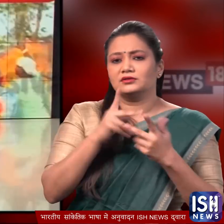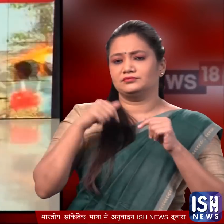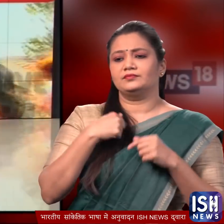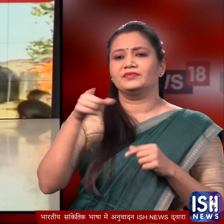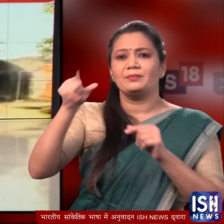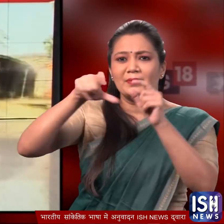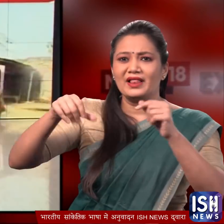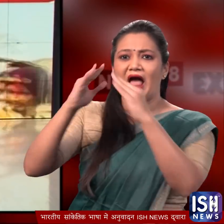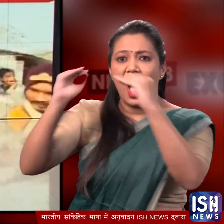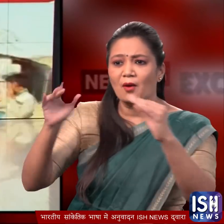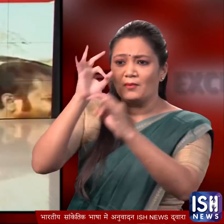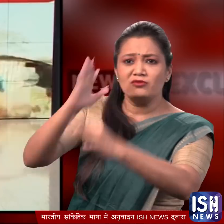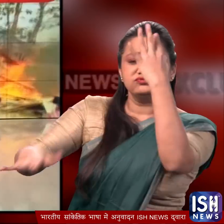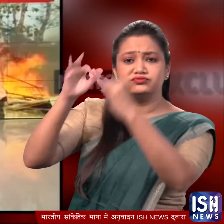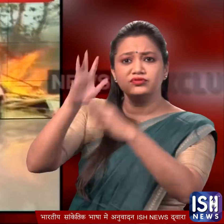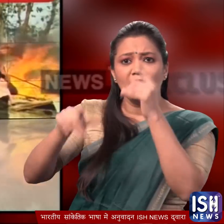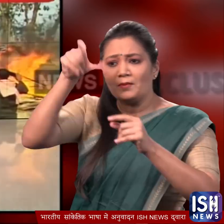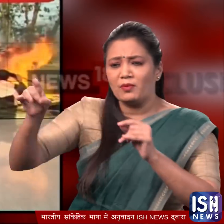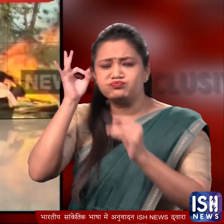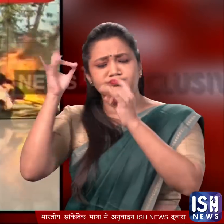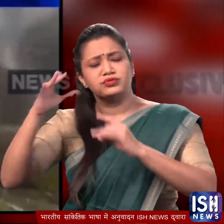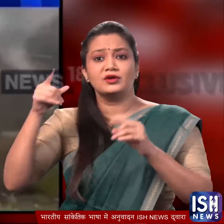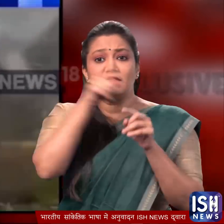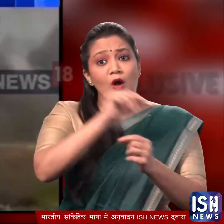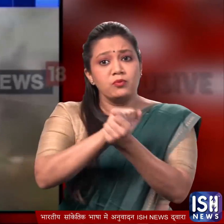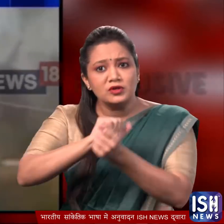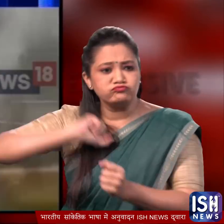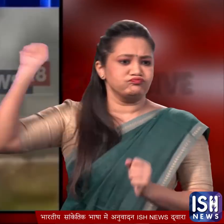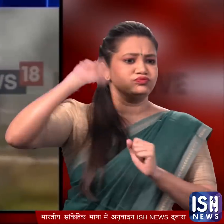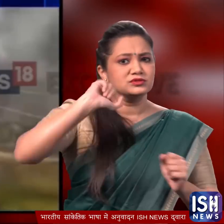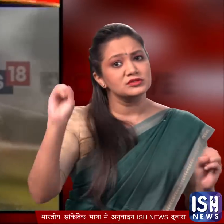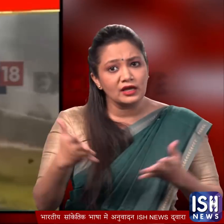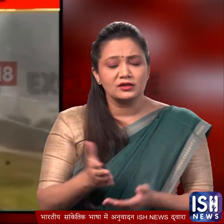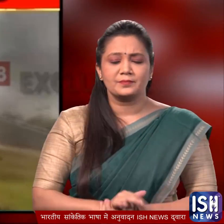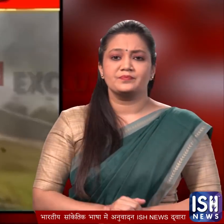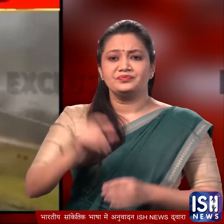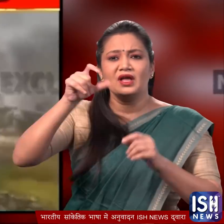दौरान उन्होंने लोगों के घरों में आग लगा दी जिससे